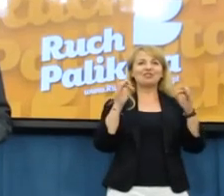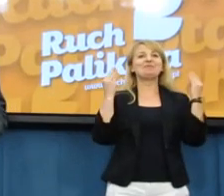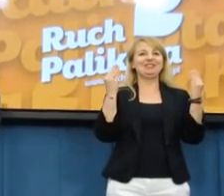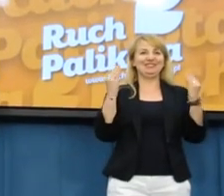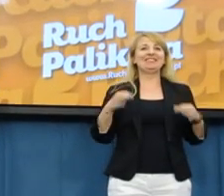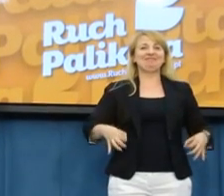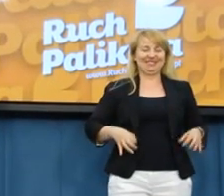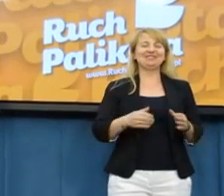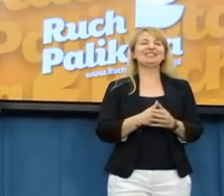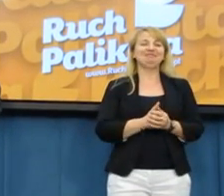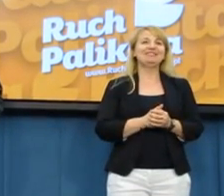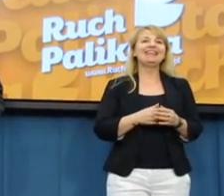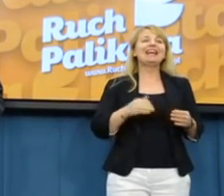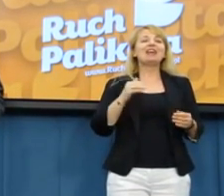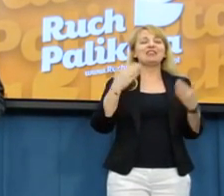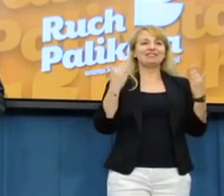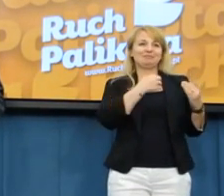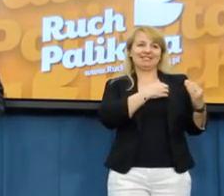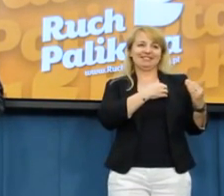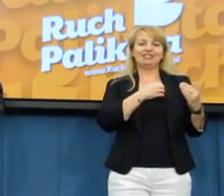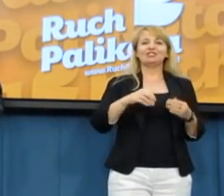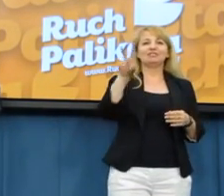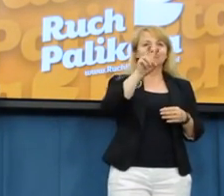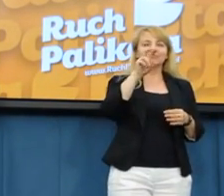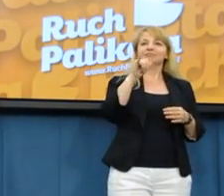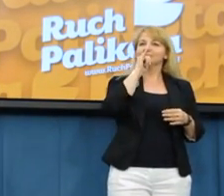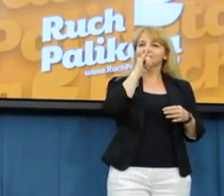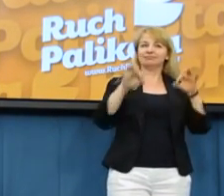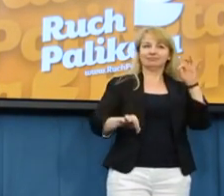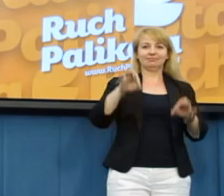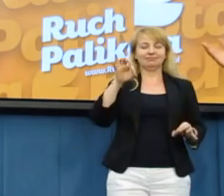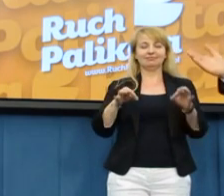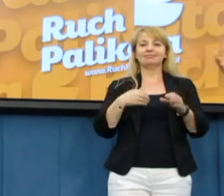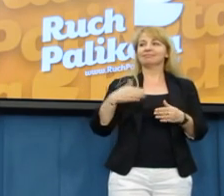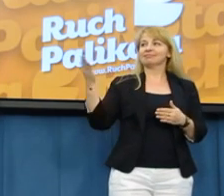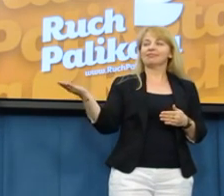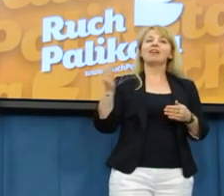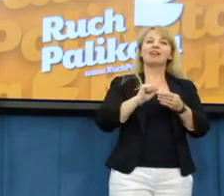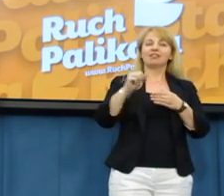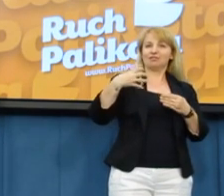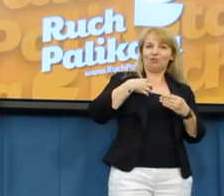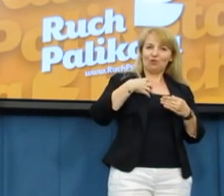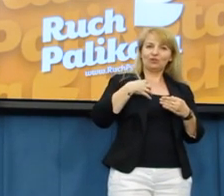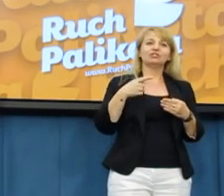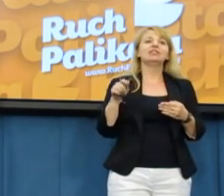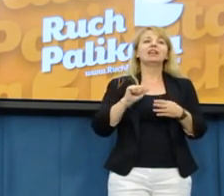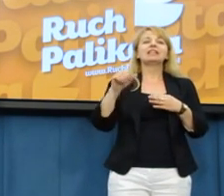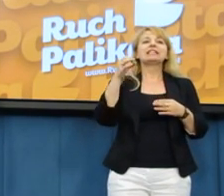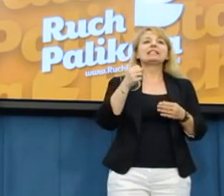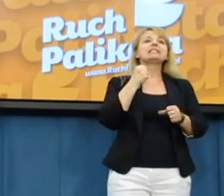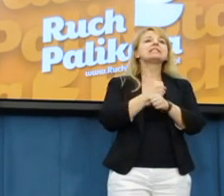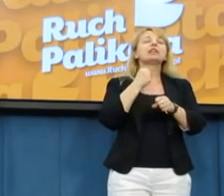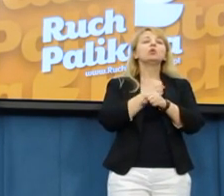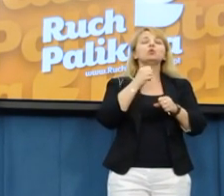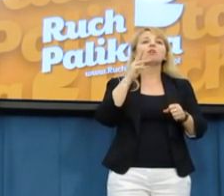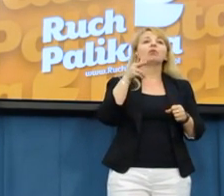Szanowni bardzo serdecznie na konferencji prasowej klubu parlamentarnego Ruch Palikota. Po mojej prawej stronie stoi pan Stanisław